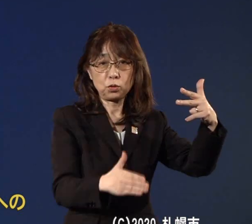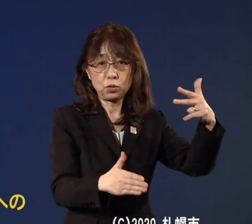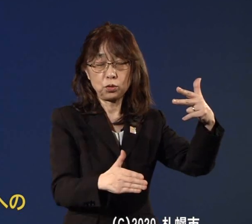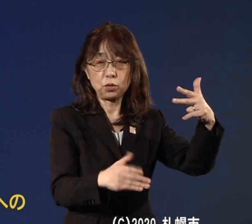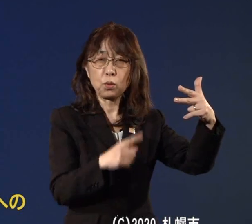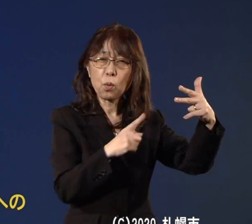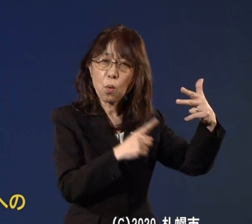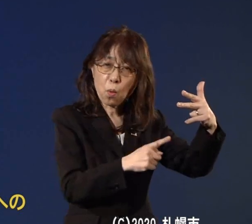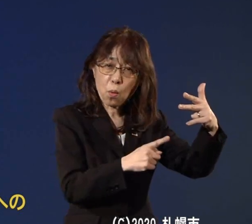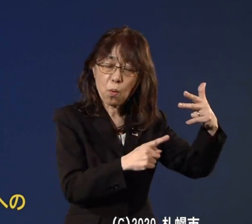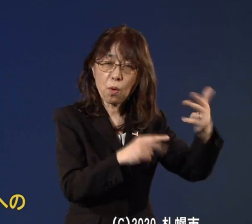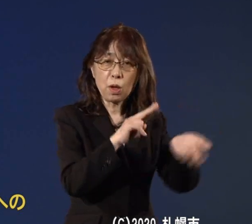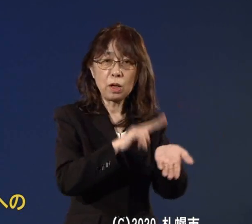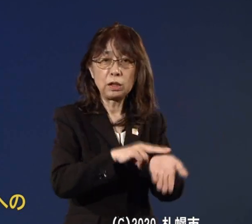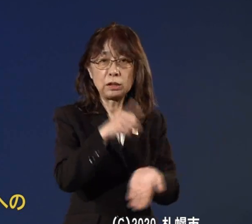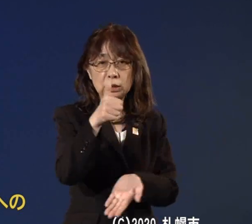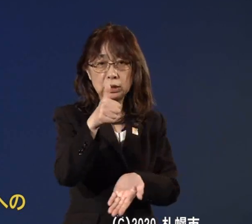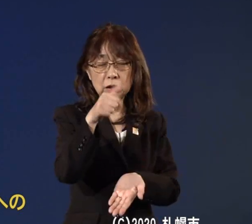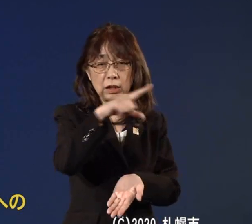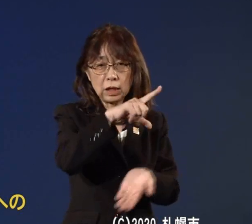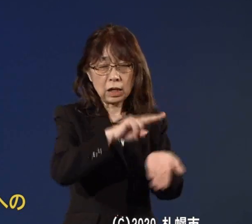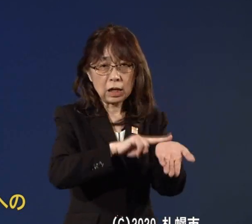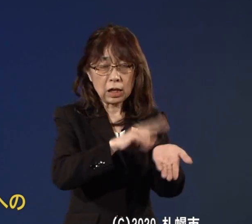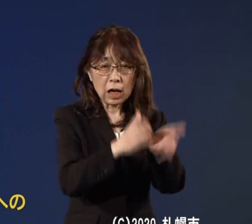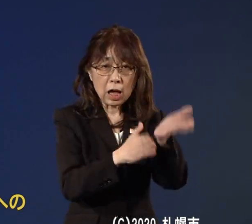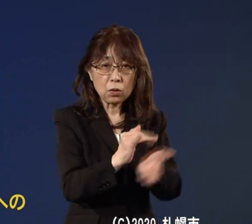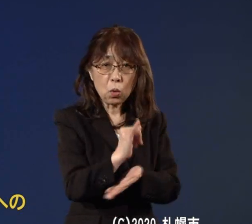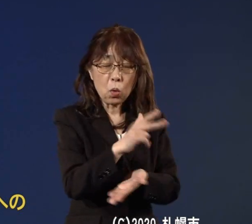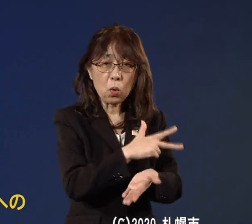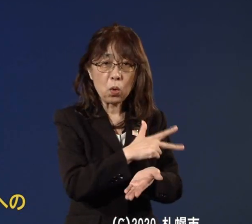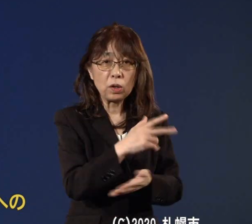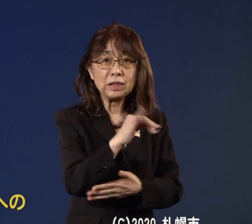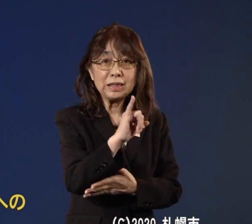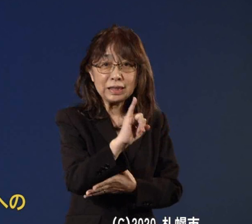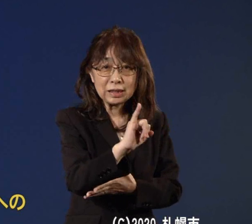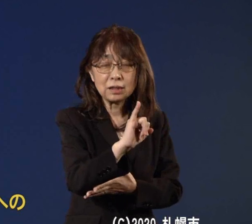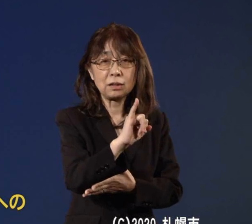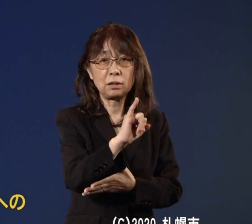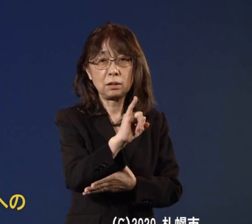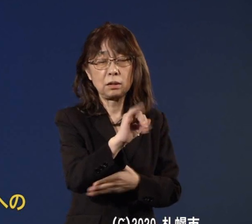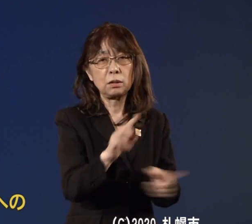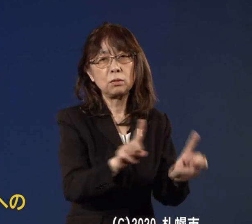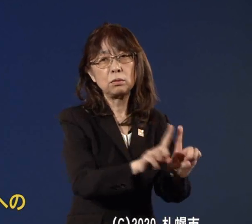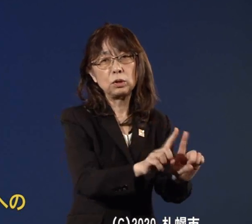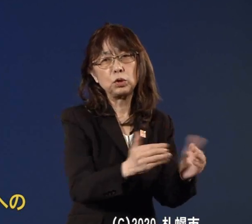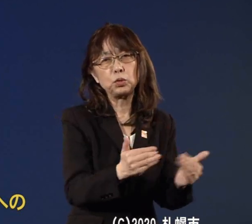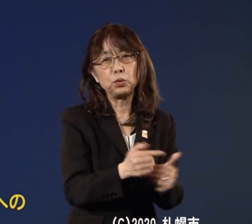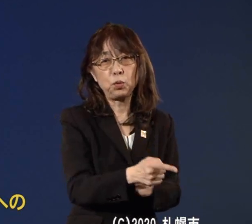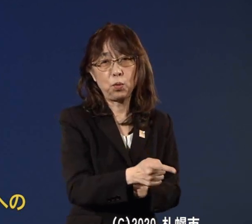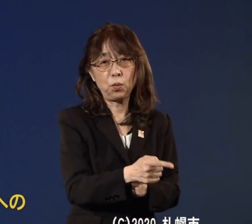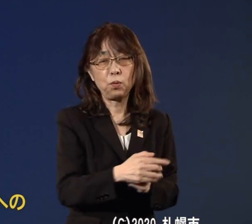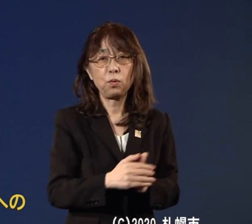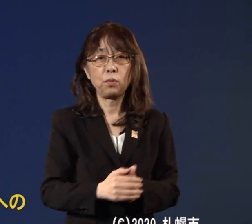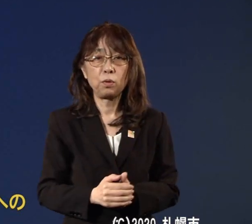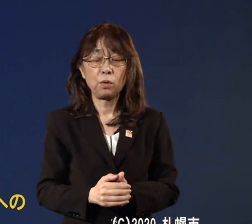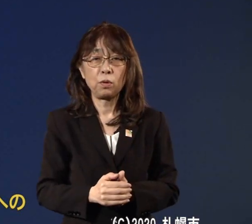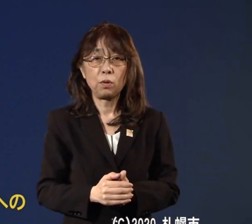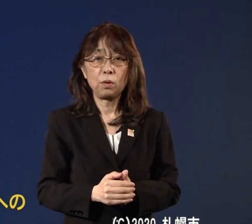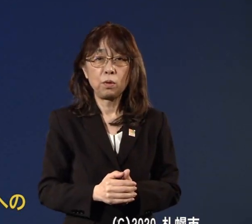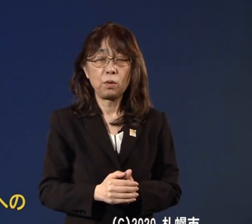さんですとか看護師さんがついていなければなりませんそれらの病院に入院されて